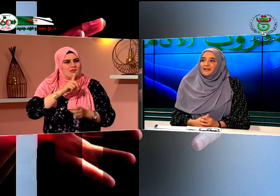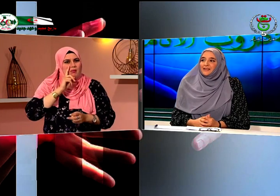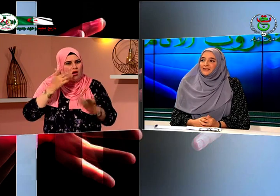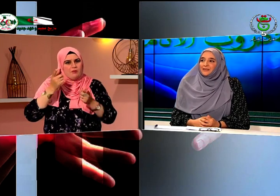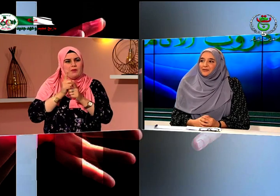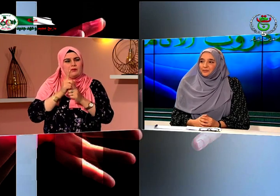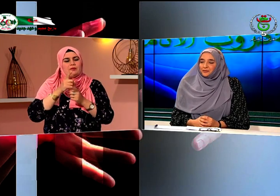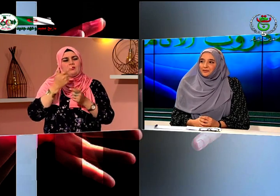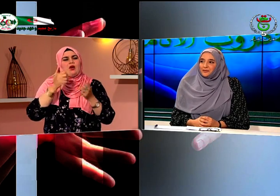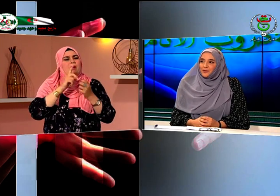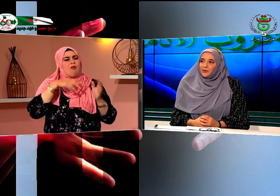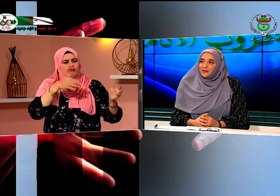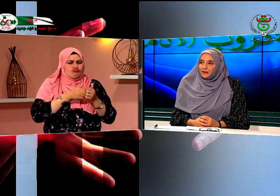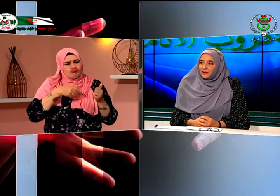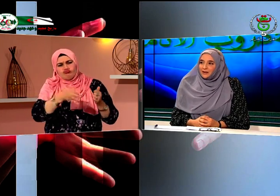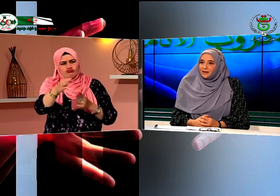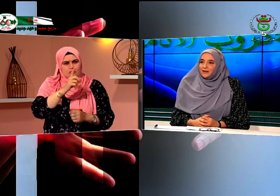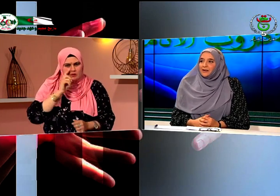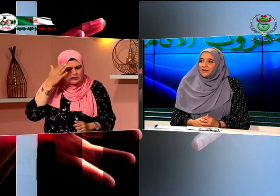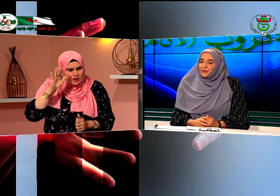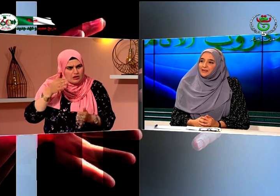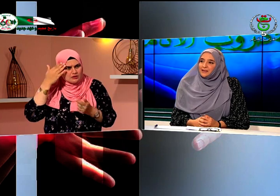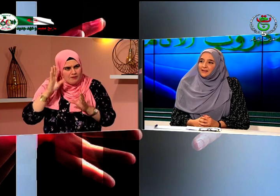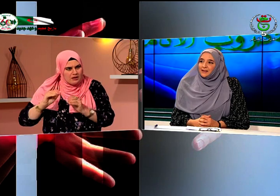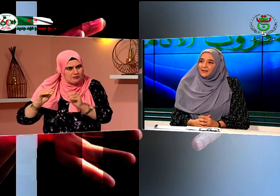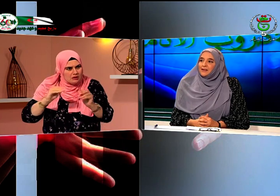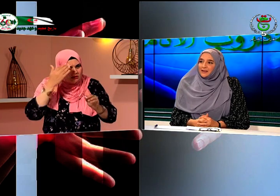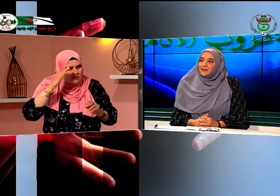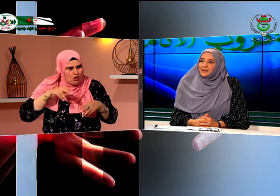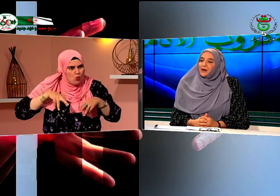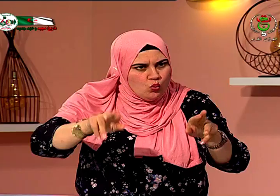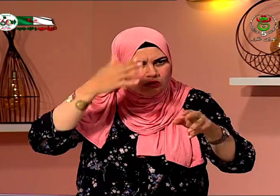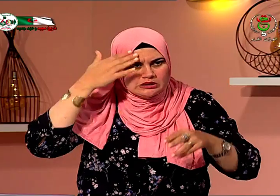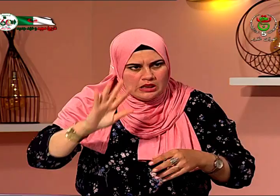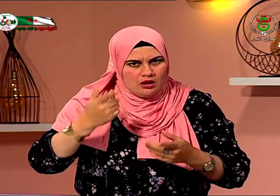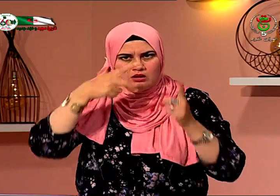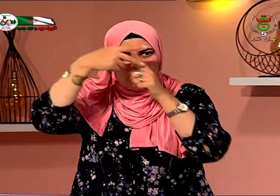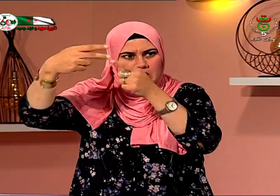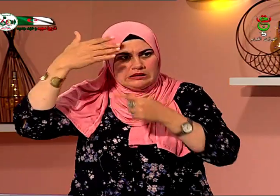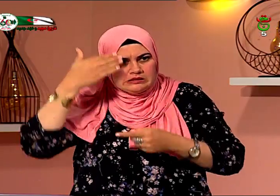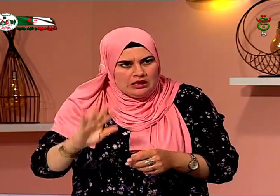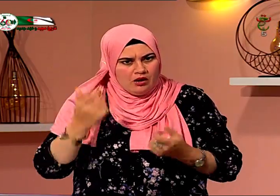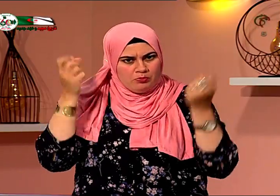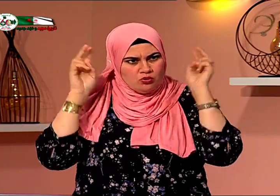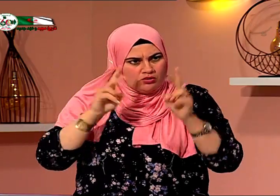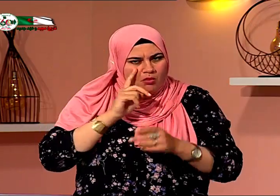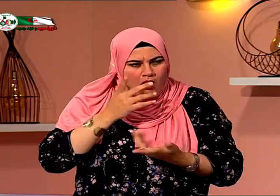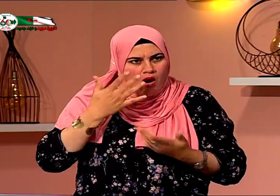وتحصلت على نعم وتحصلت على شهادات والتحقت